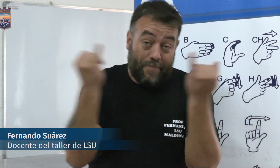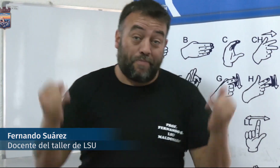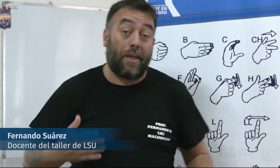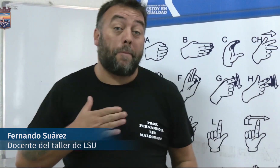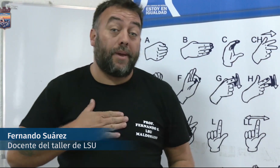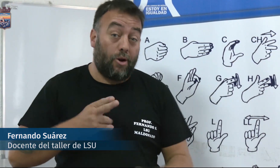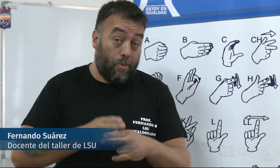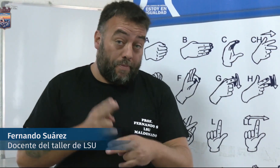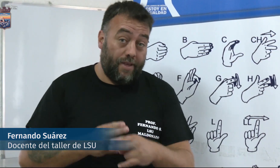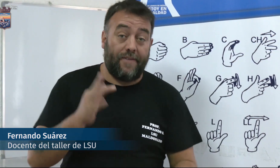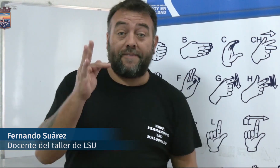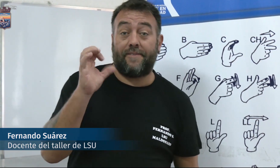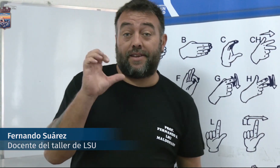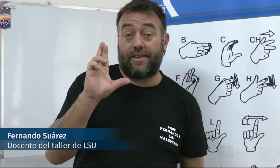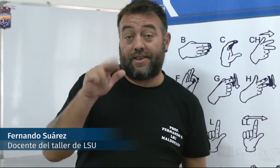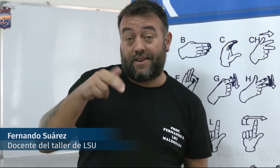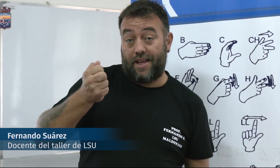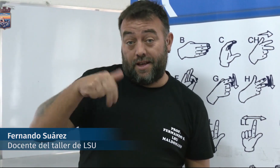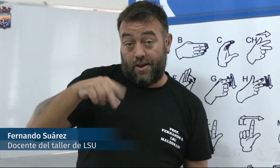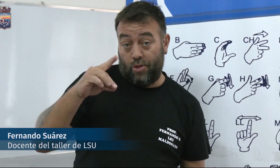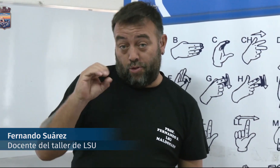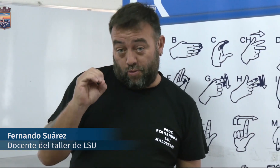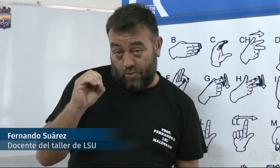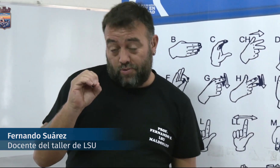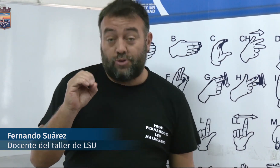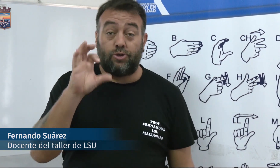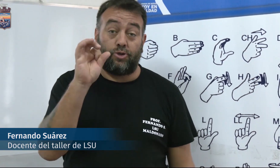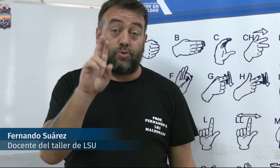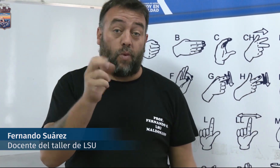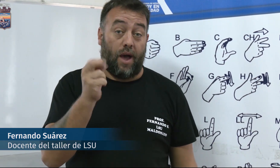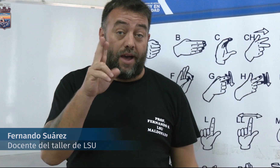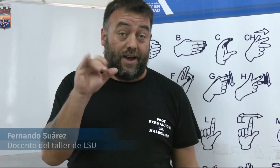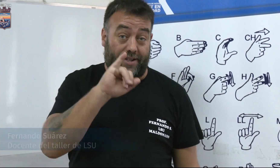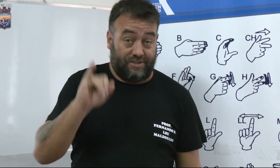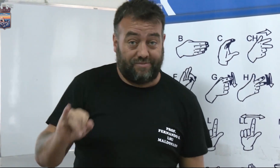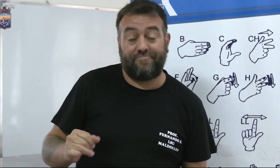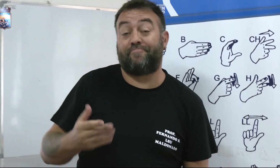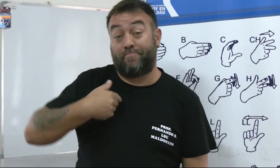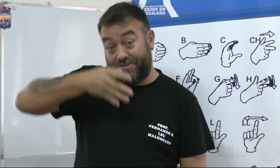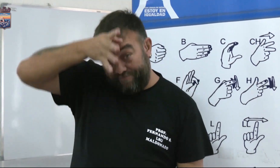Hola, buenos días. Mi nombre es Fernando Suárez.